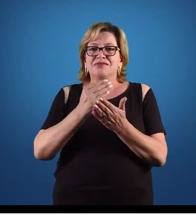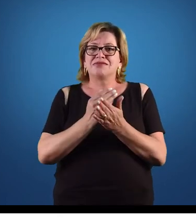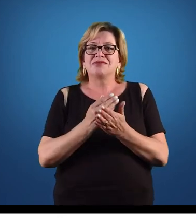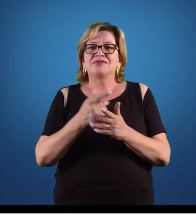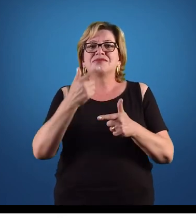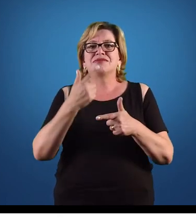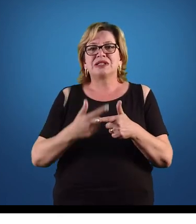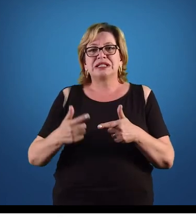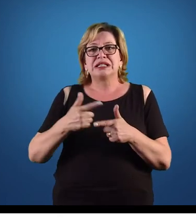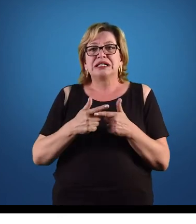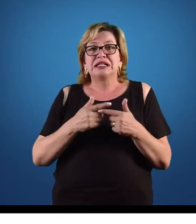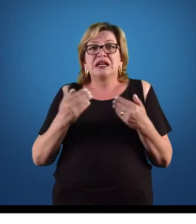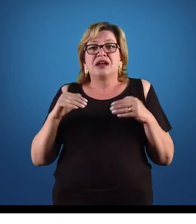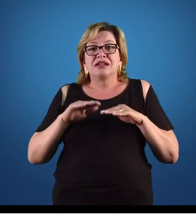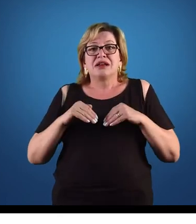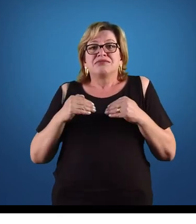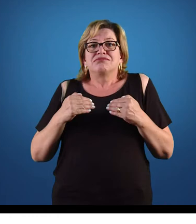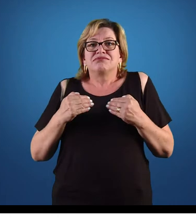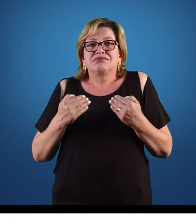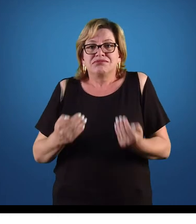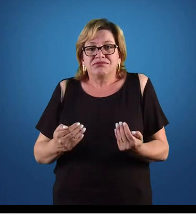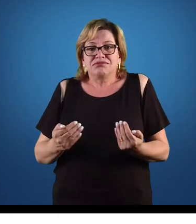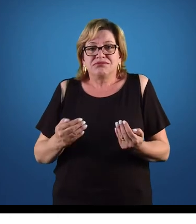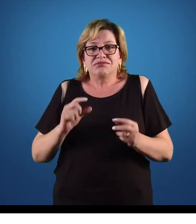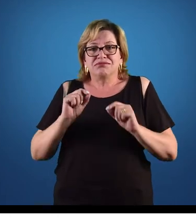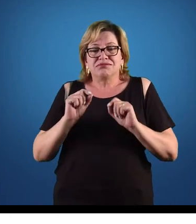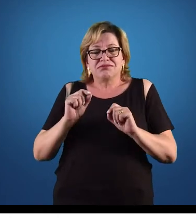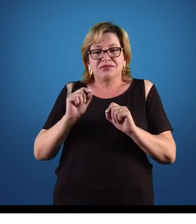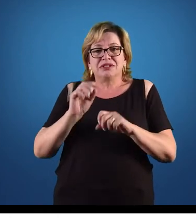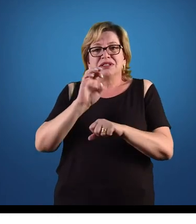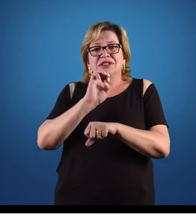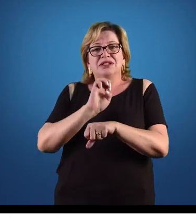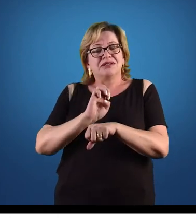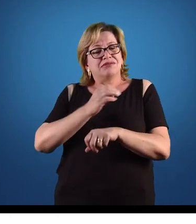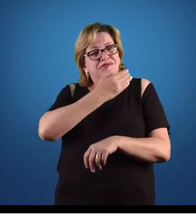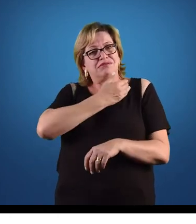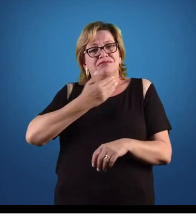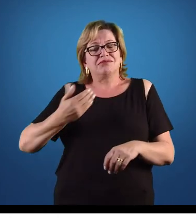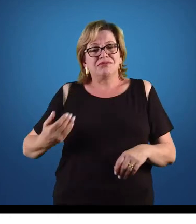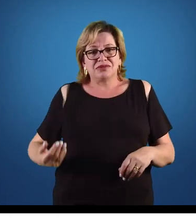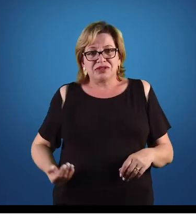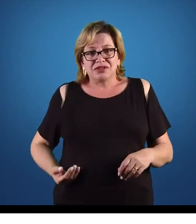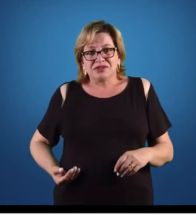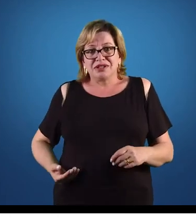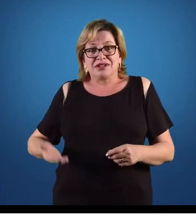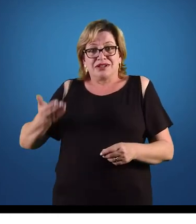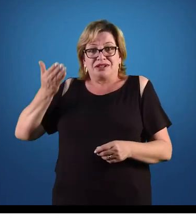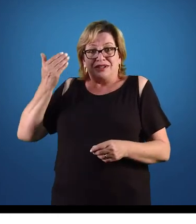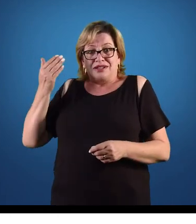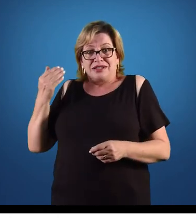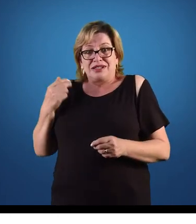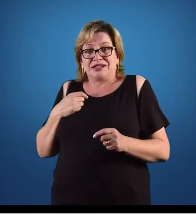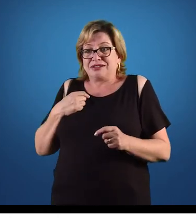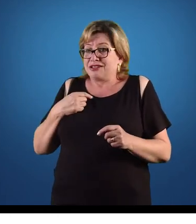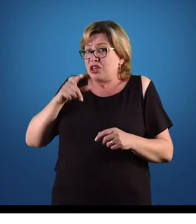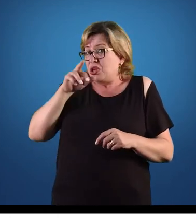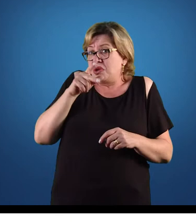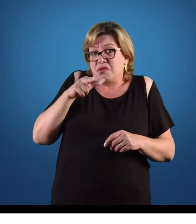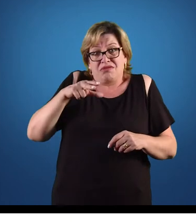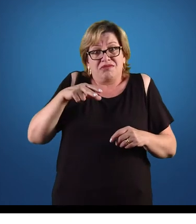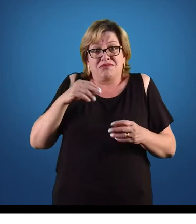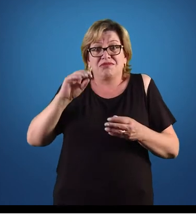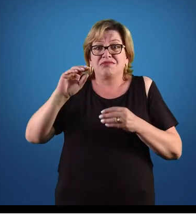E agora? Esse Estado, que estava exercendo em perigualdade